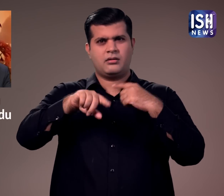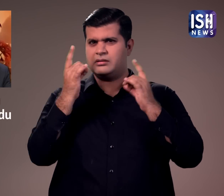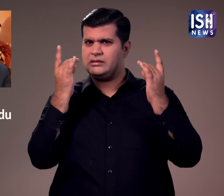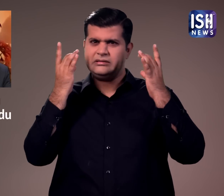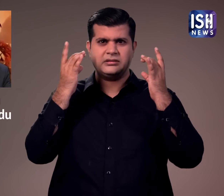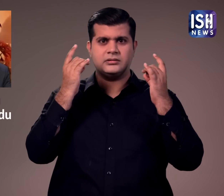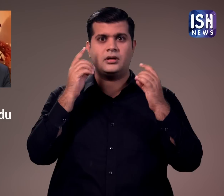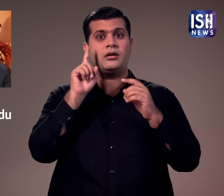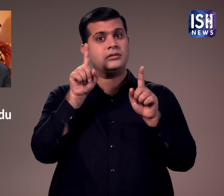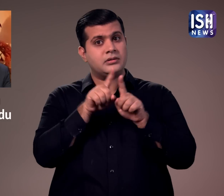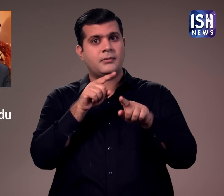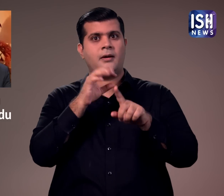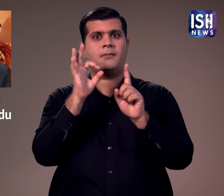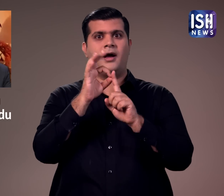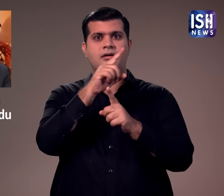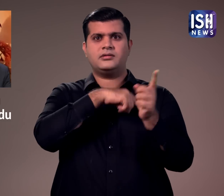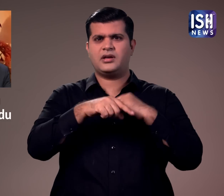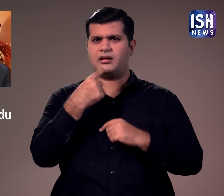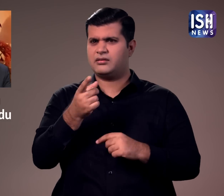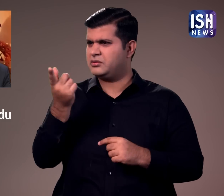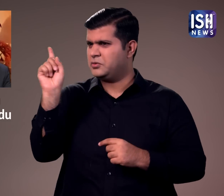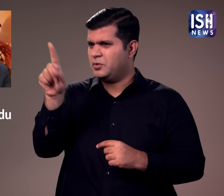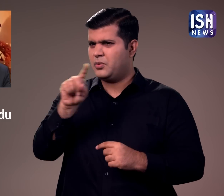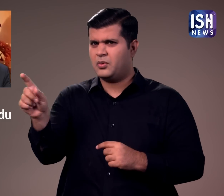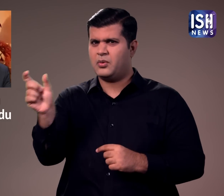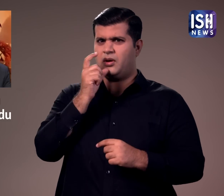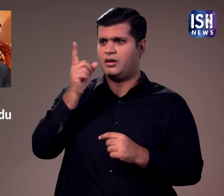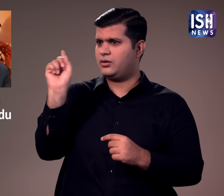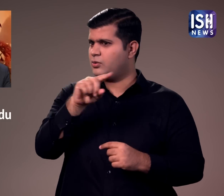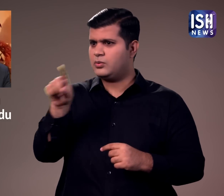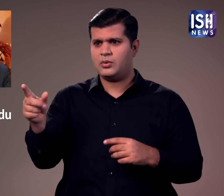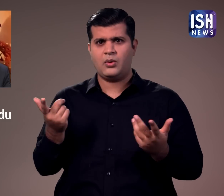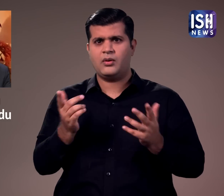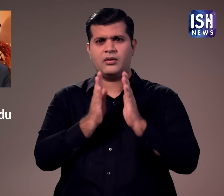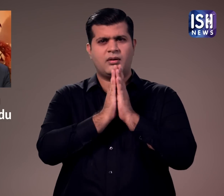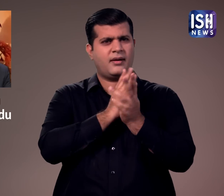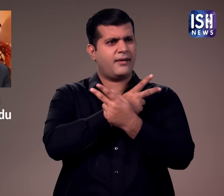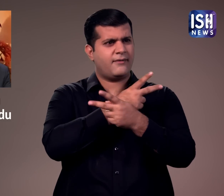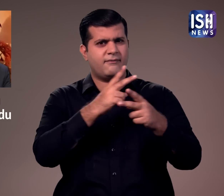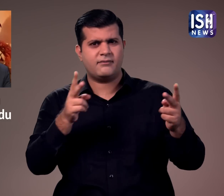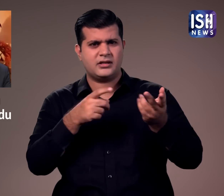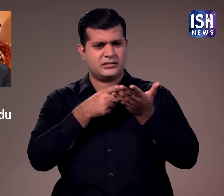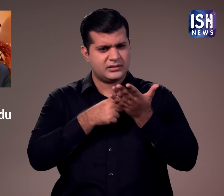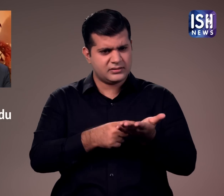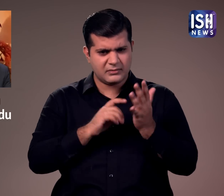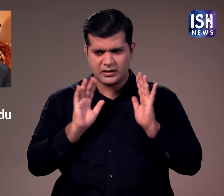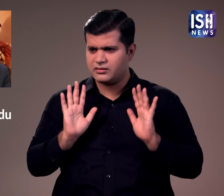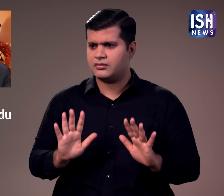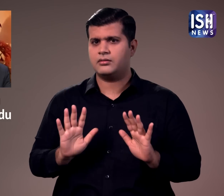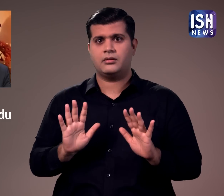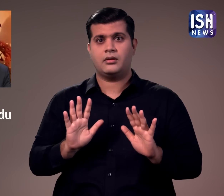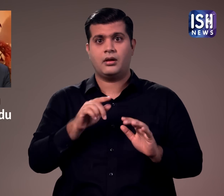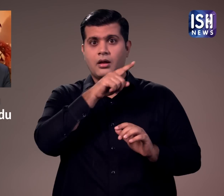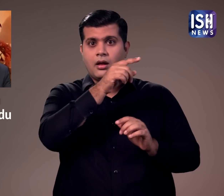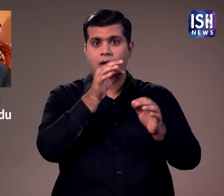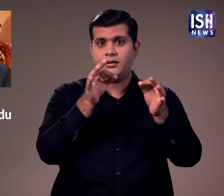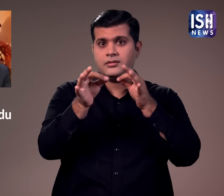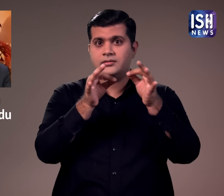थी। उन्होंने भारत को सभी धर्मों का सम्मान करने की सला दी